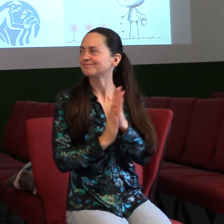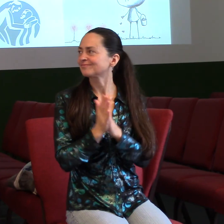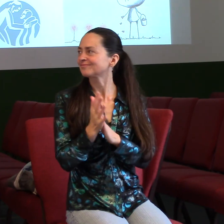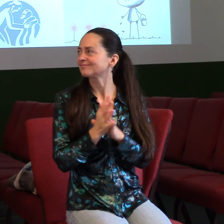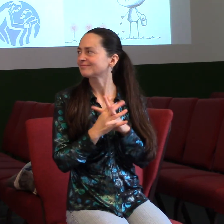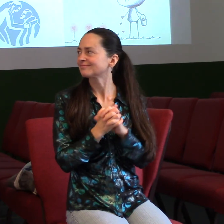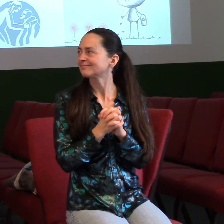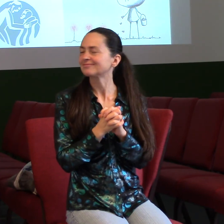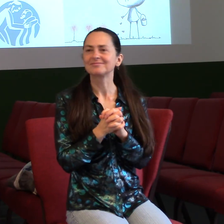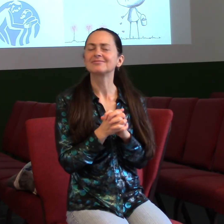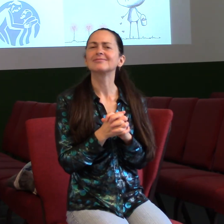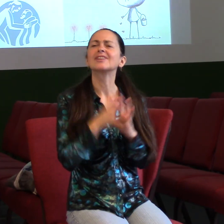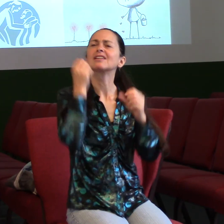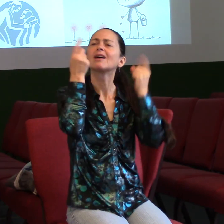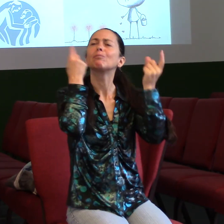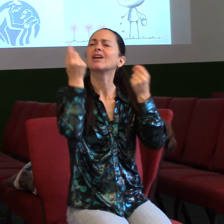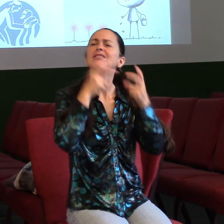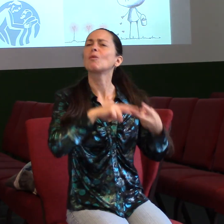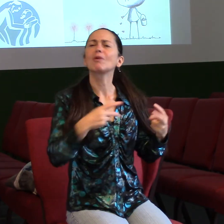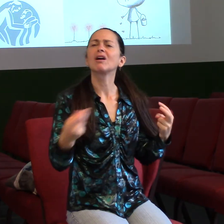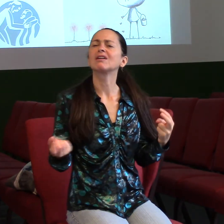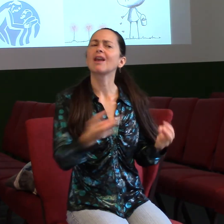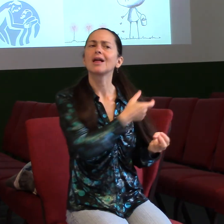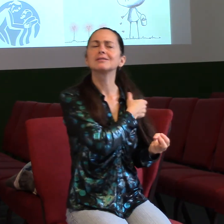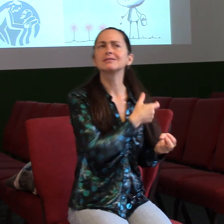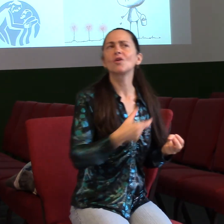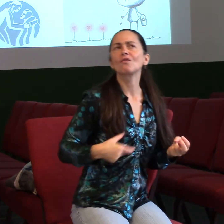Ještě nějaký nápad? Opak slova laskaví.